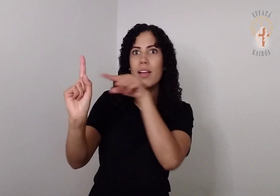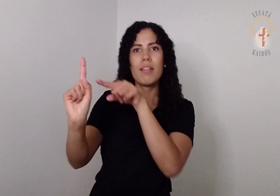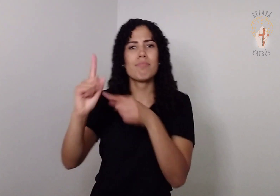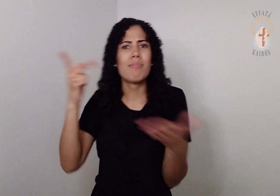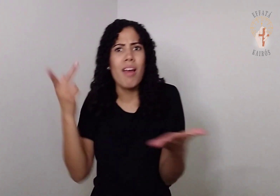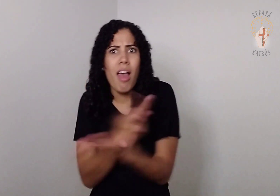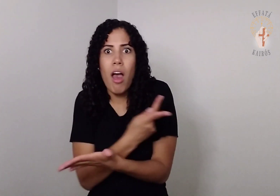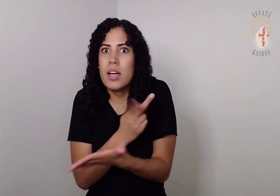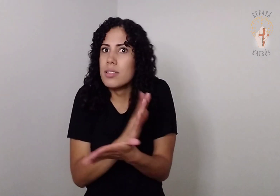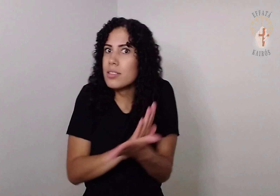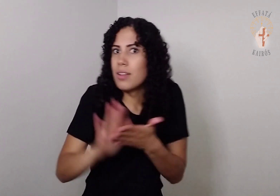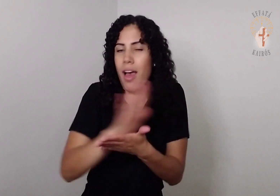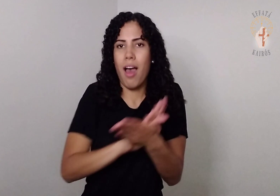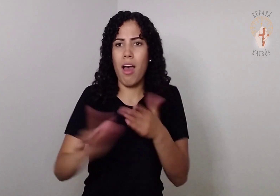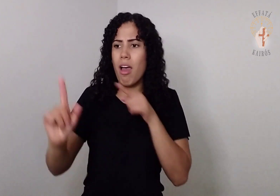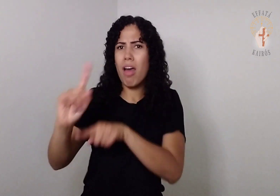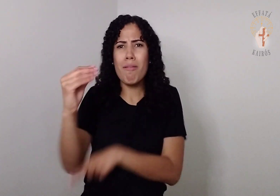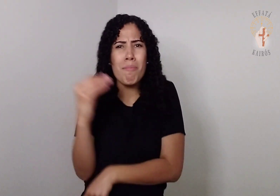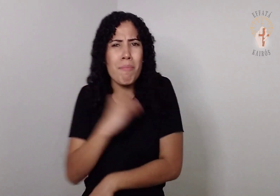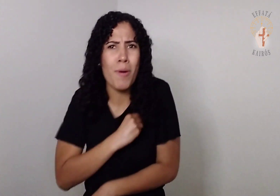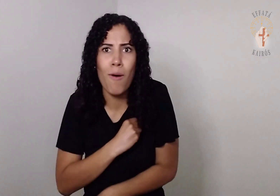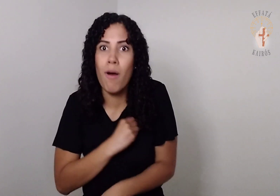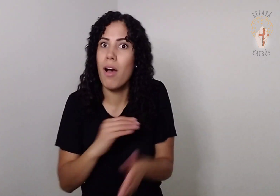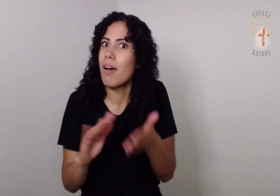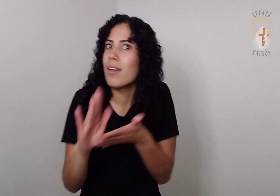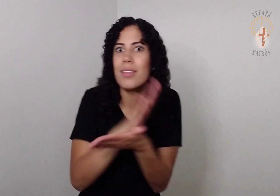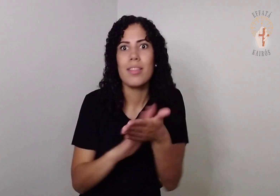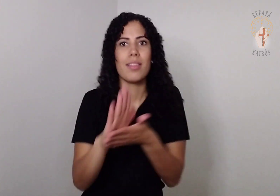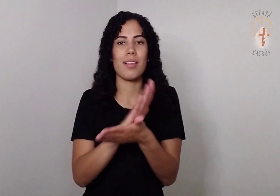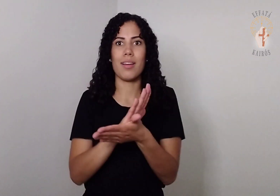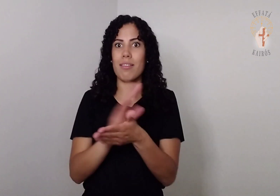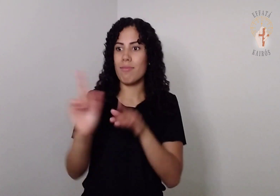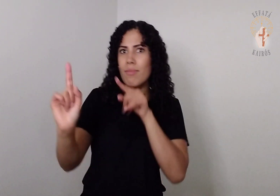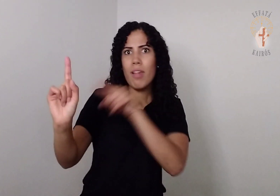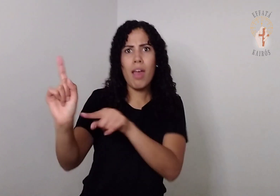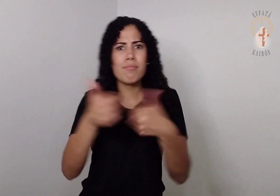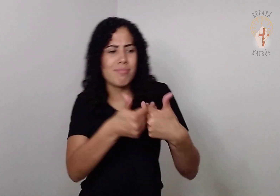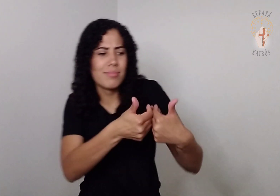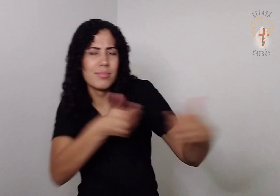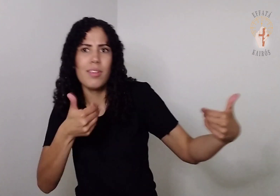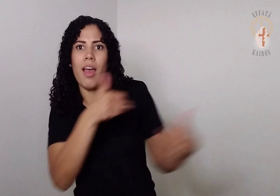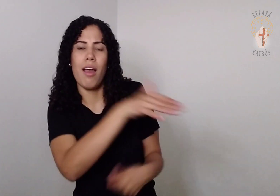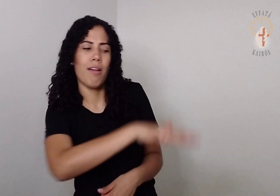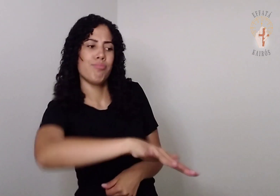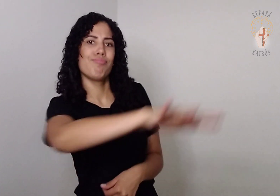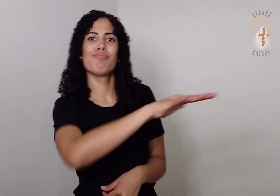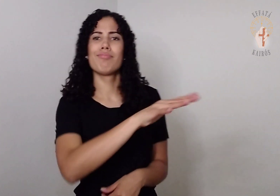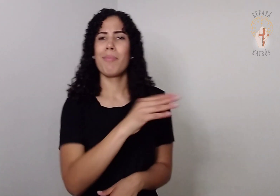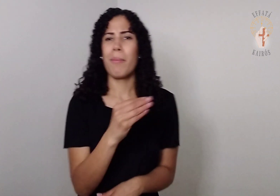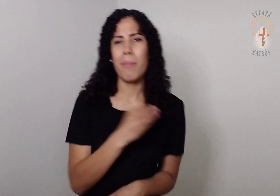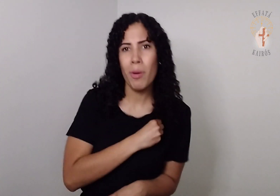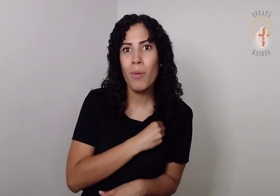inocente, sem mancha, separado dos pecadores,